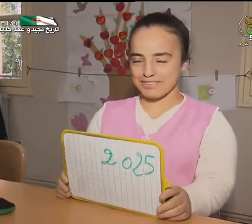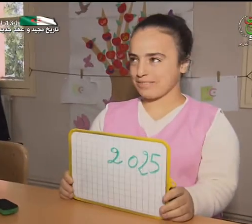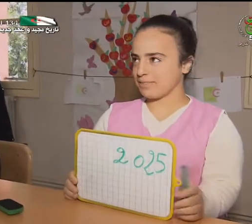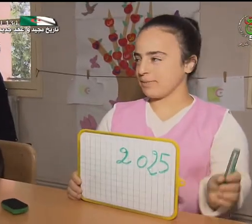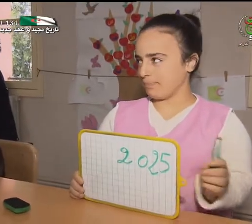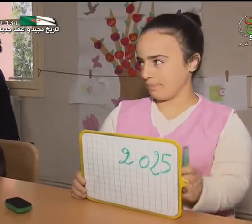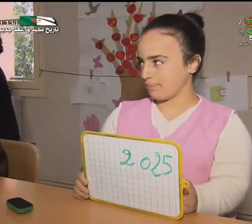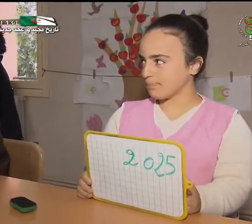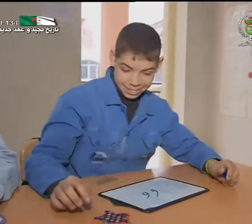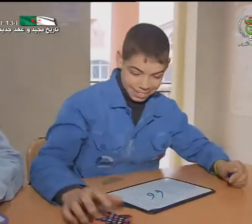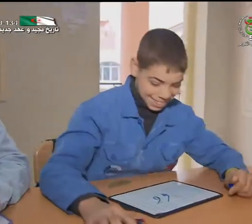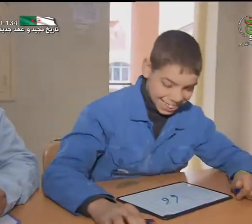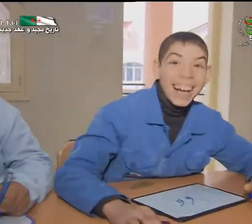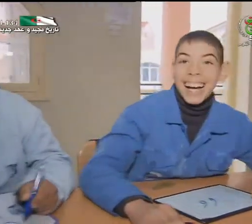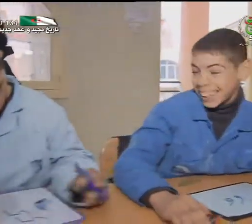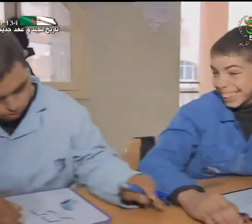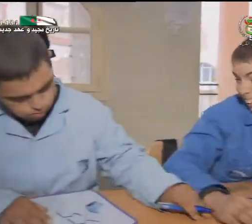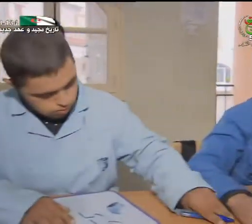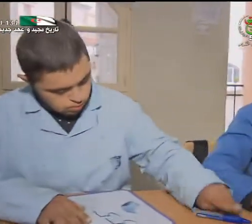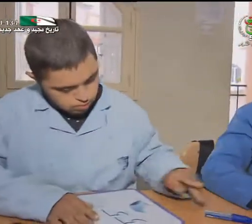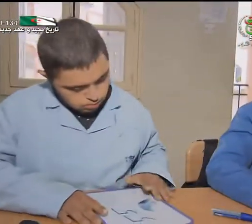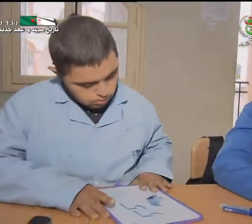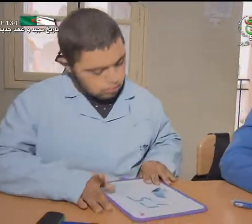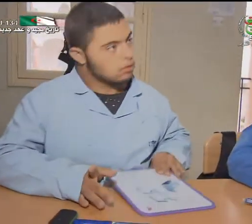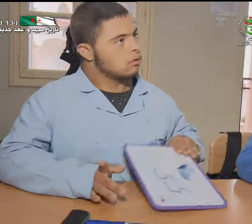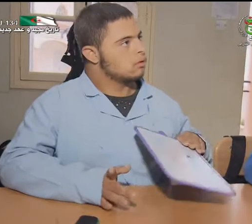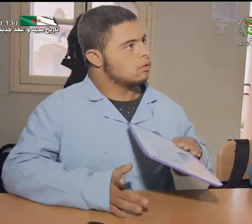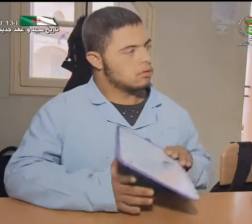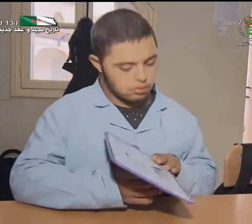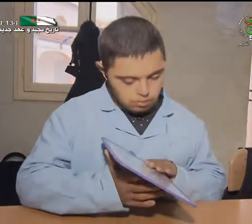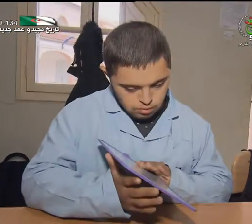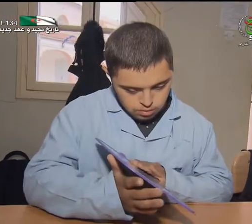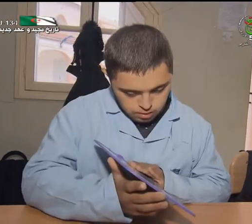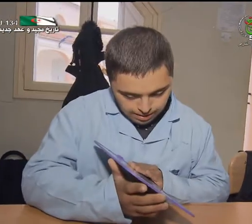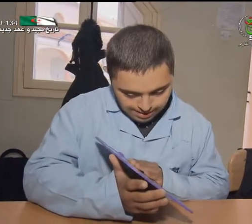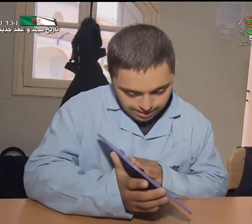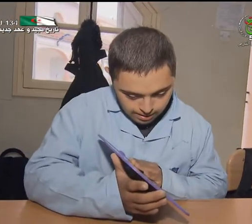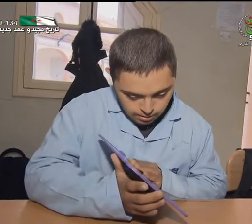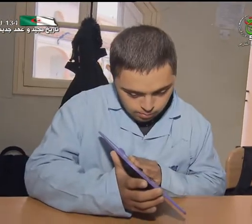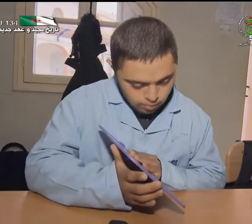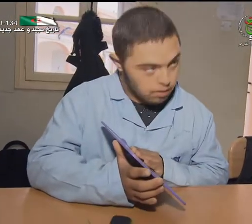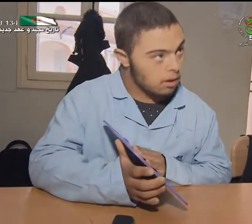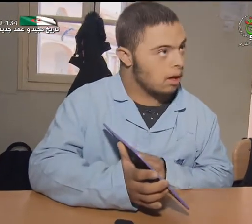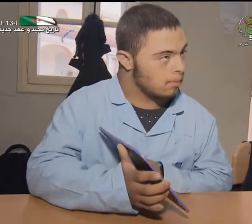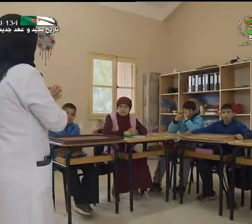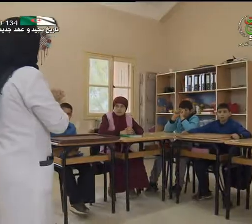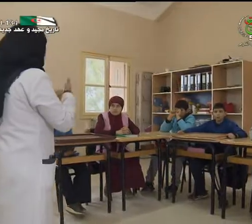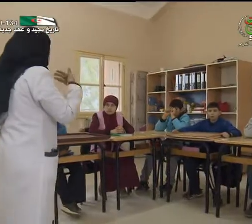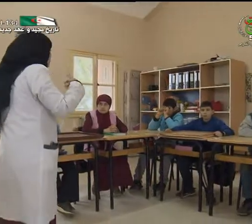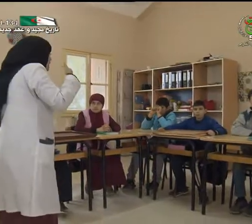الأصم وكبة التحصيل الدراسي لابد له من توفر عدة شروط في المعلم الخاص والمنهج